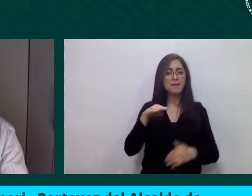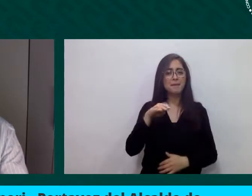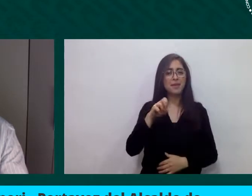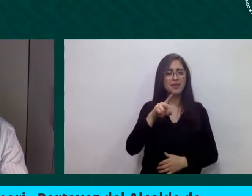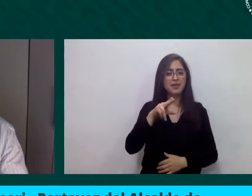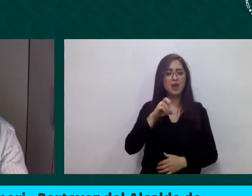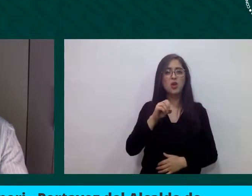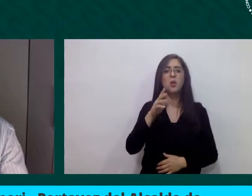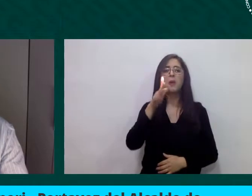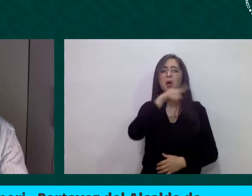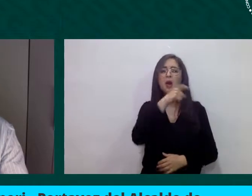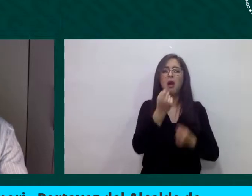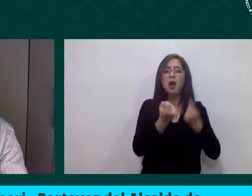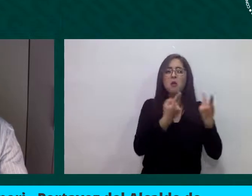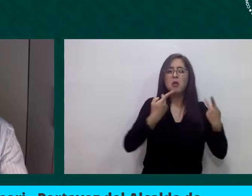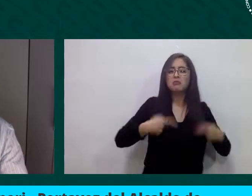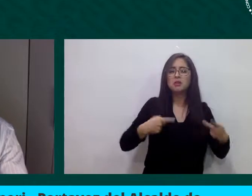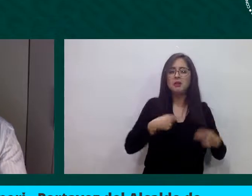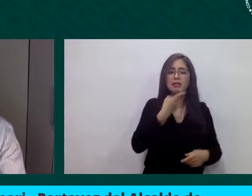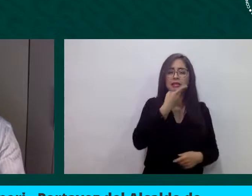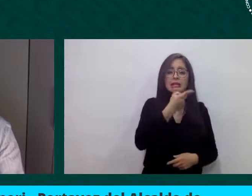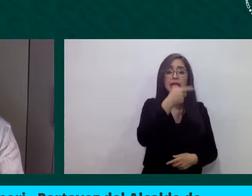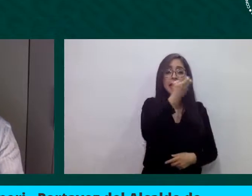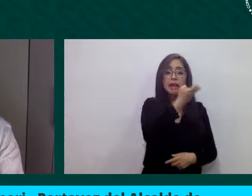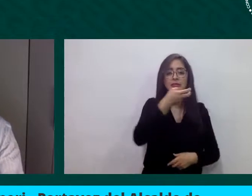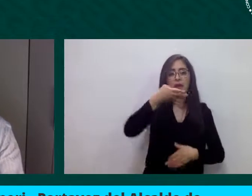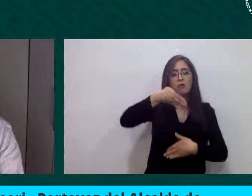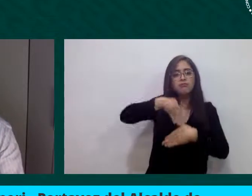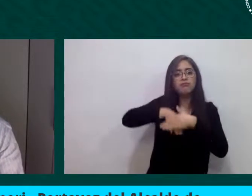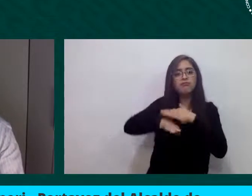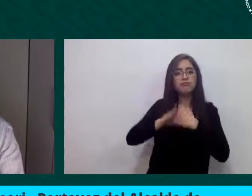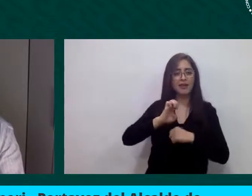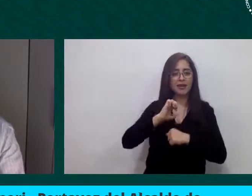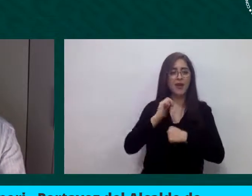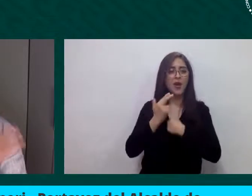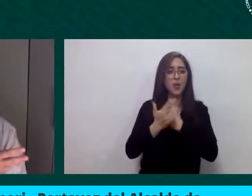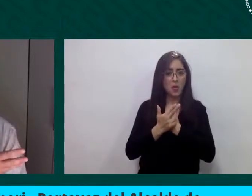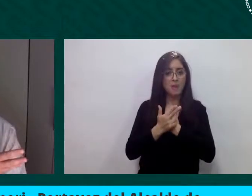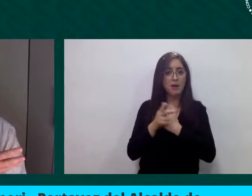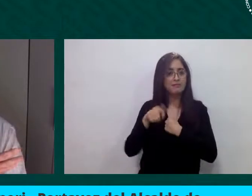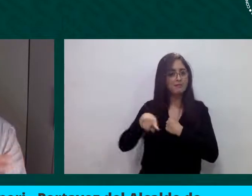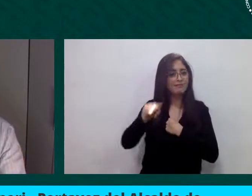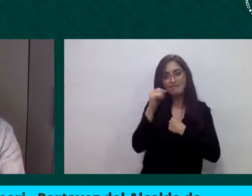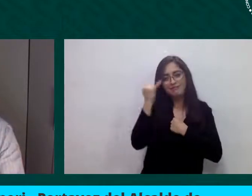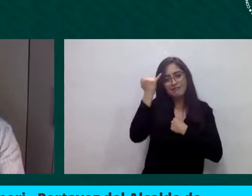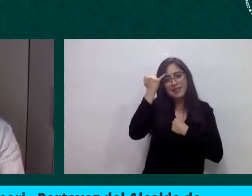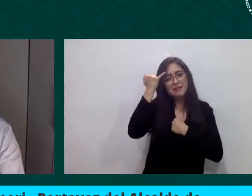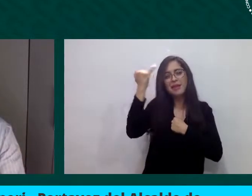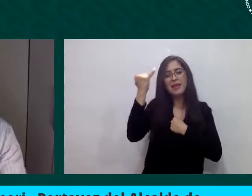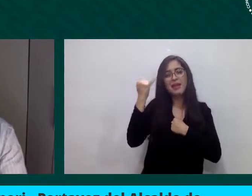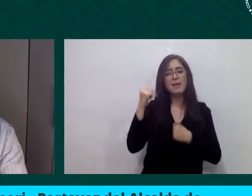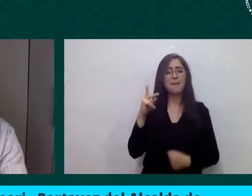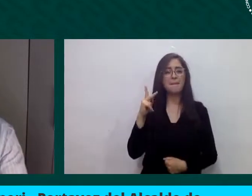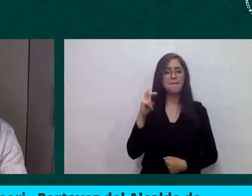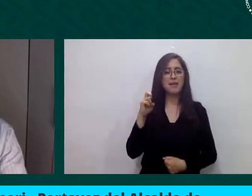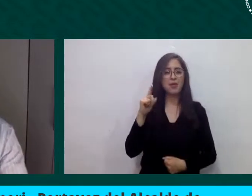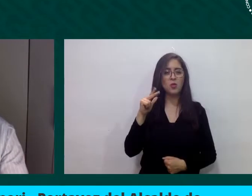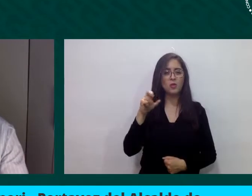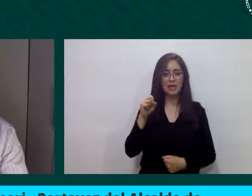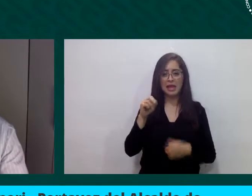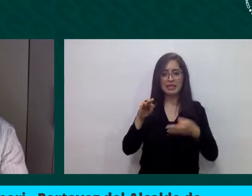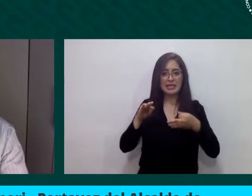el extremo más meridional del continente. Imagina que Lampedusa está más cerca a la África que a la Italia.